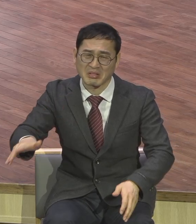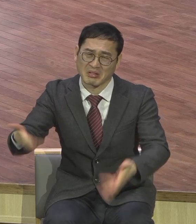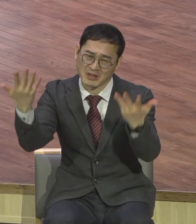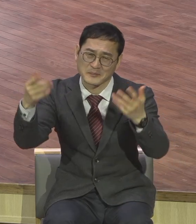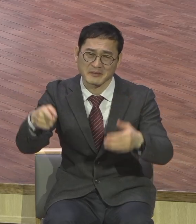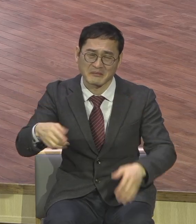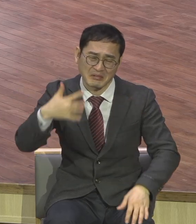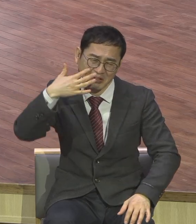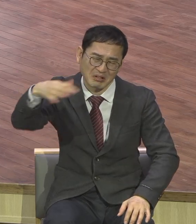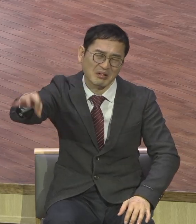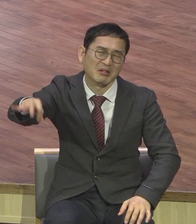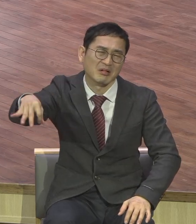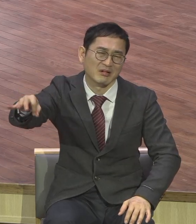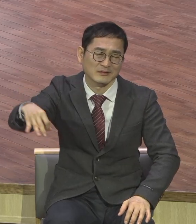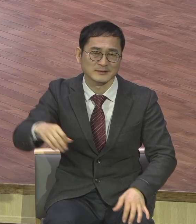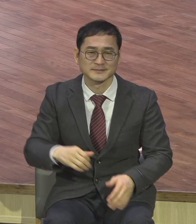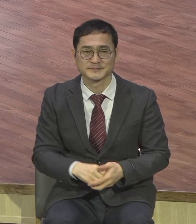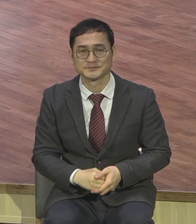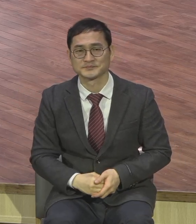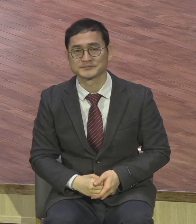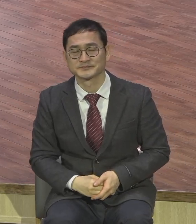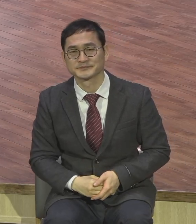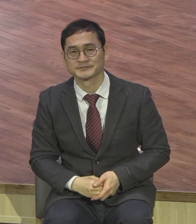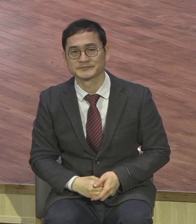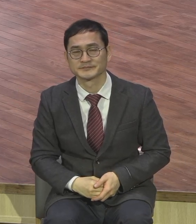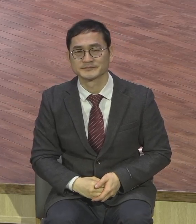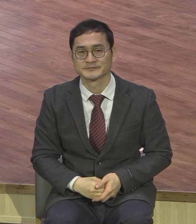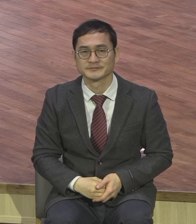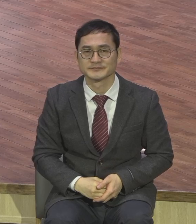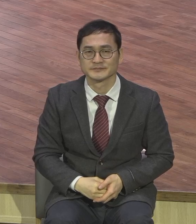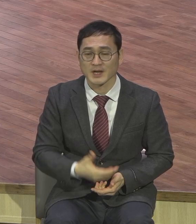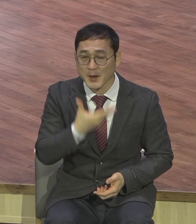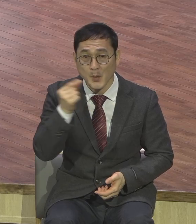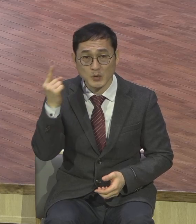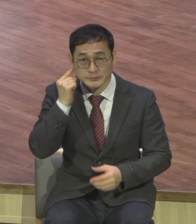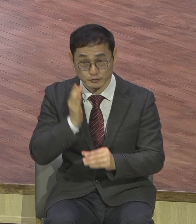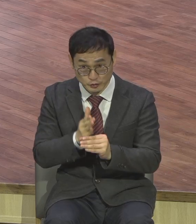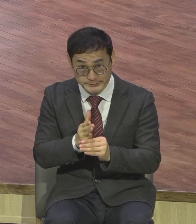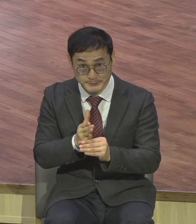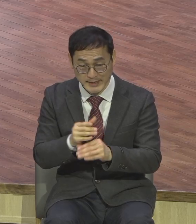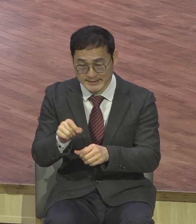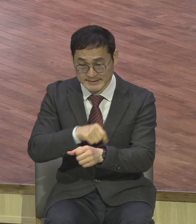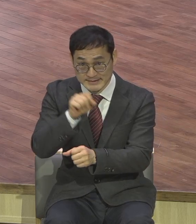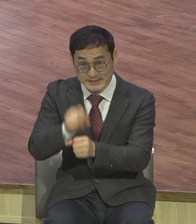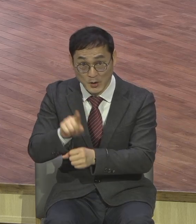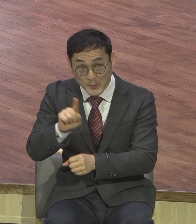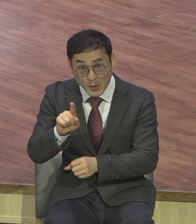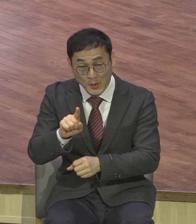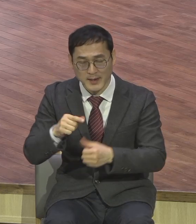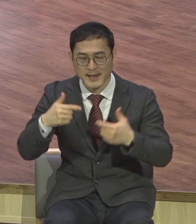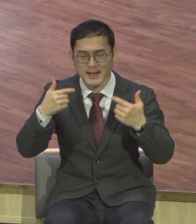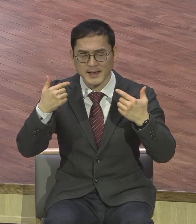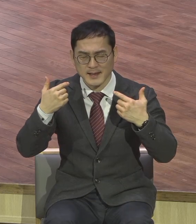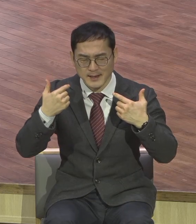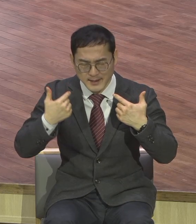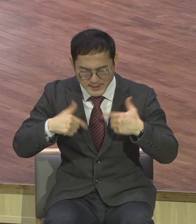절대 보금 체질의 가장 큰 특징이 뭐냐 항상 기뻐해요 쉬지 말고